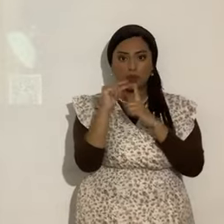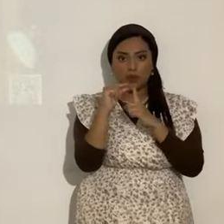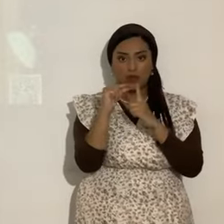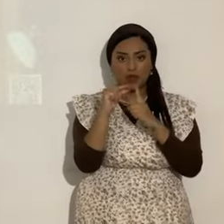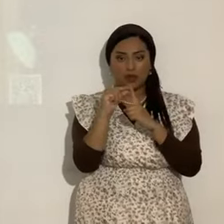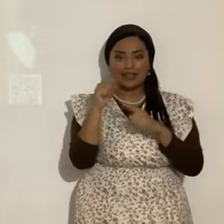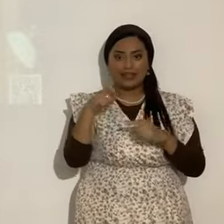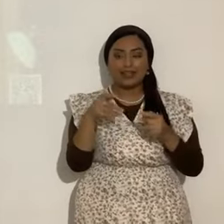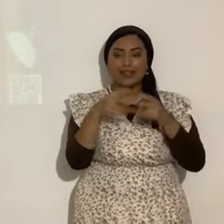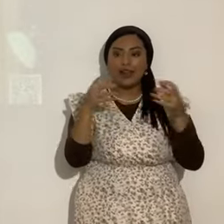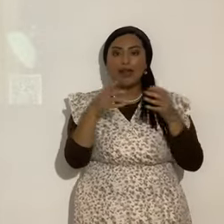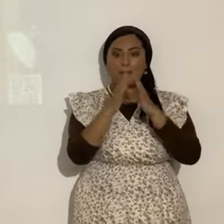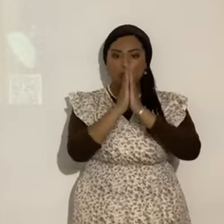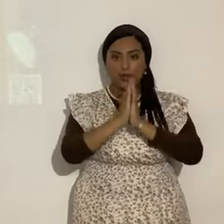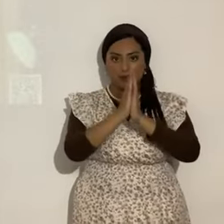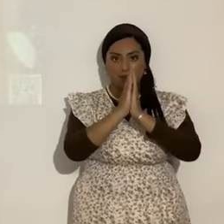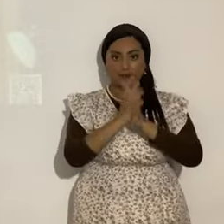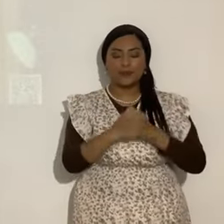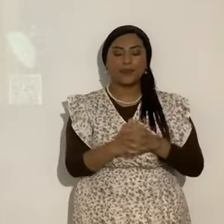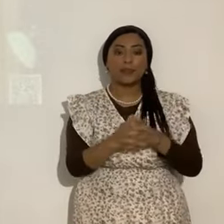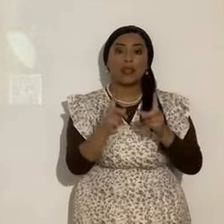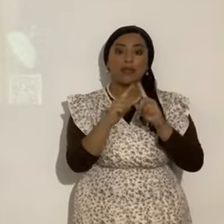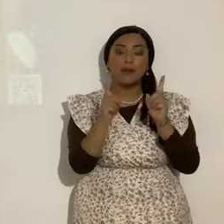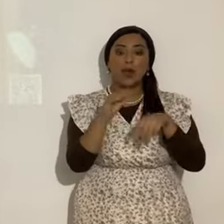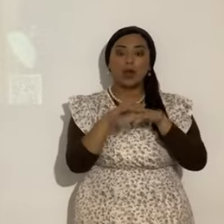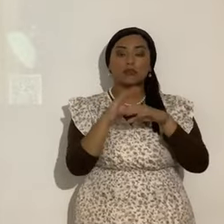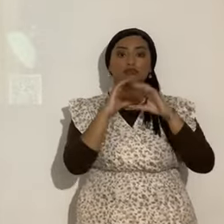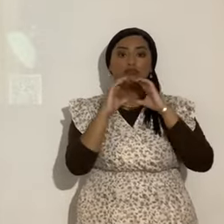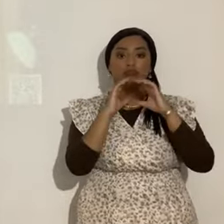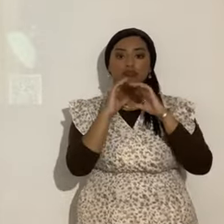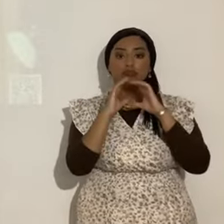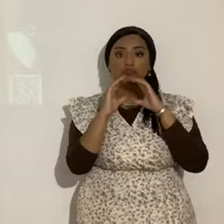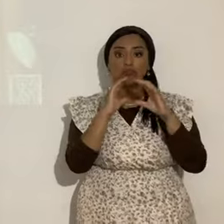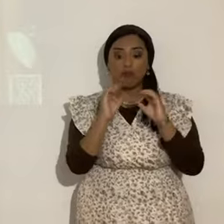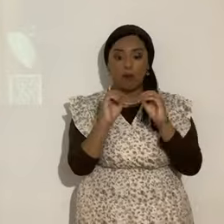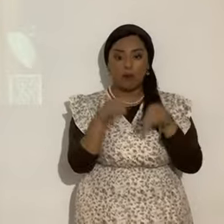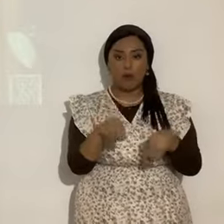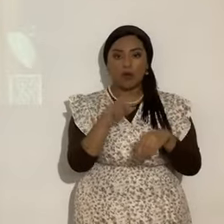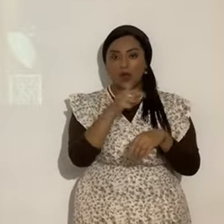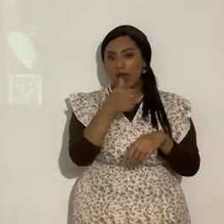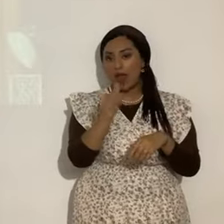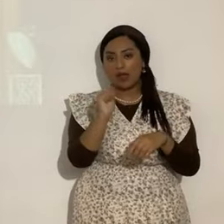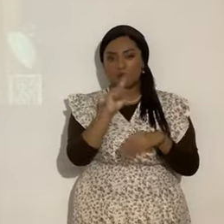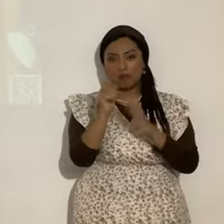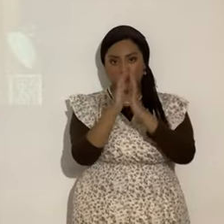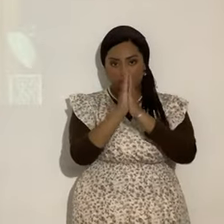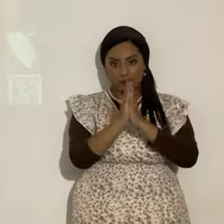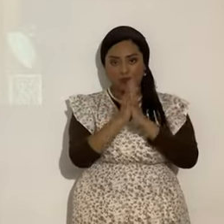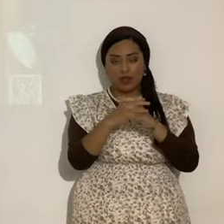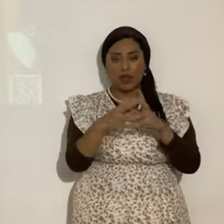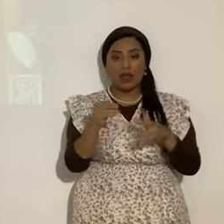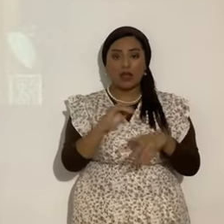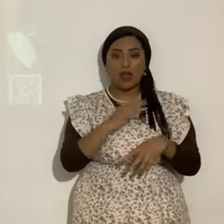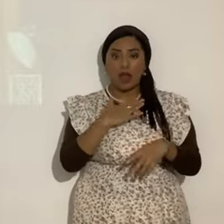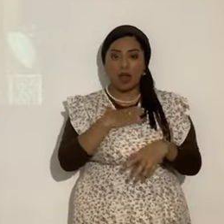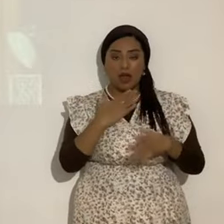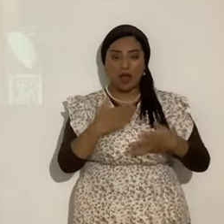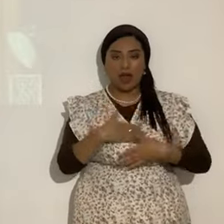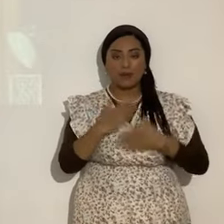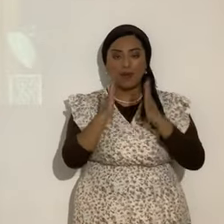necesitamos mucha oración. Pero en los comentarios me van a poner sus peticiones. Y yo con mucho gusto voy a orar.